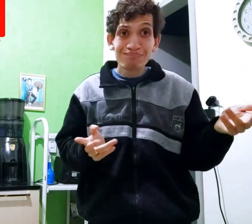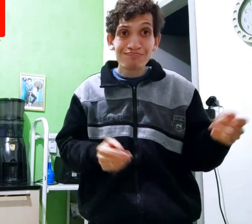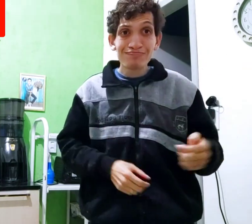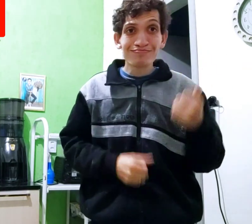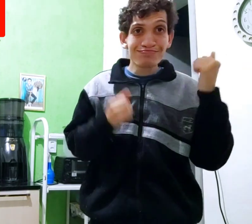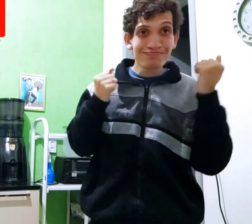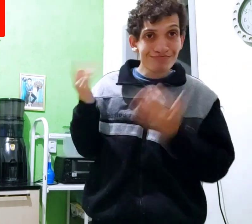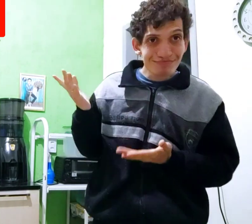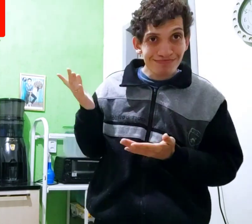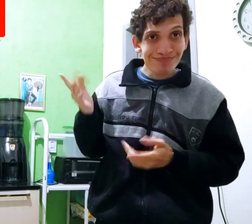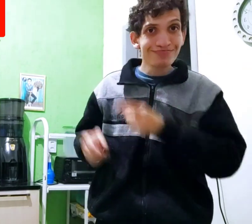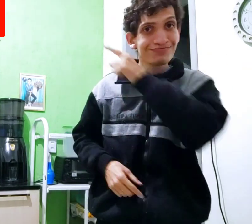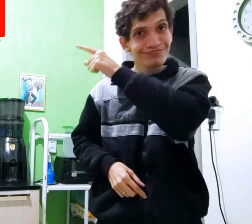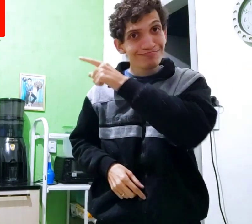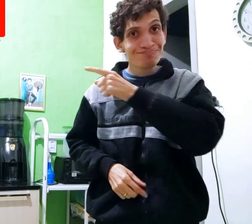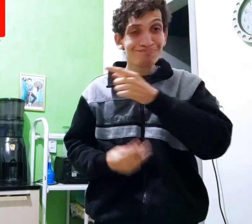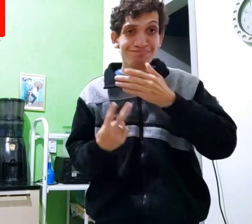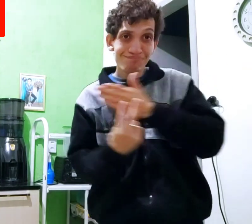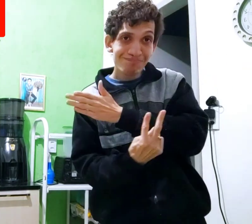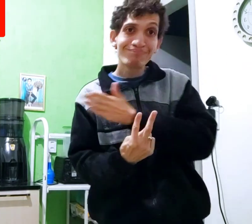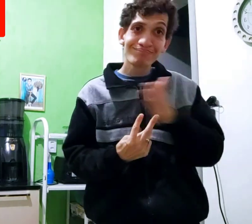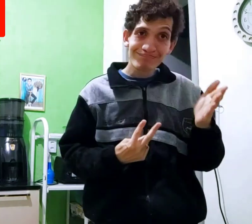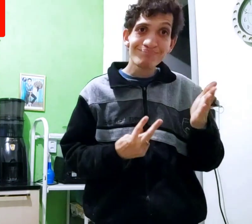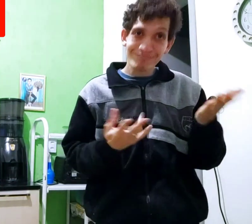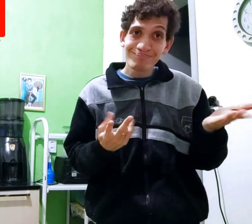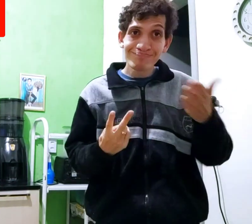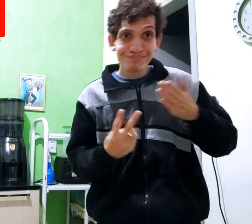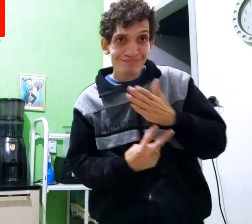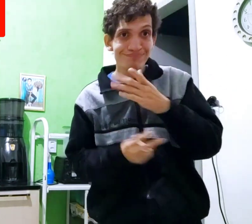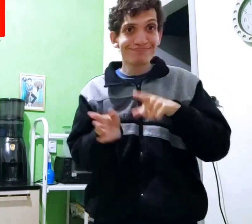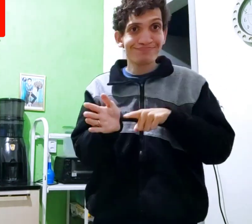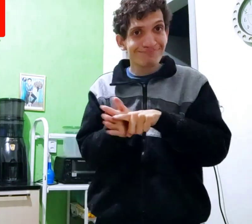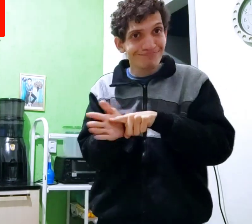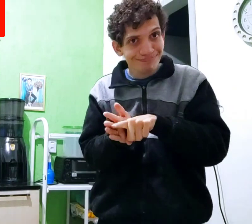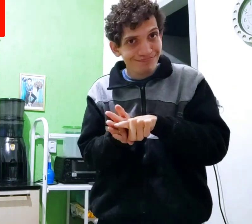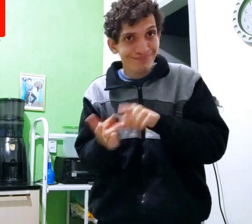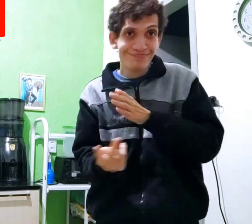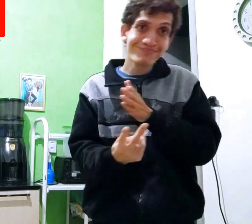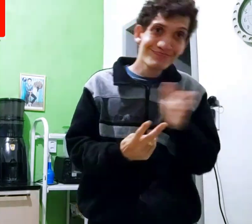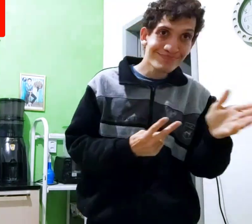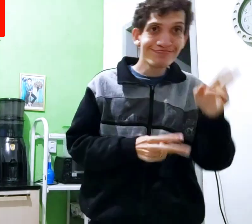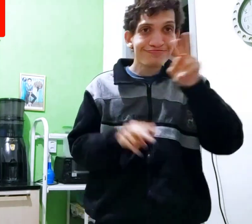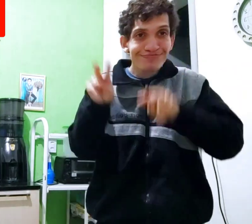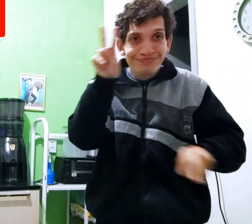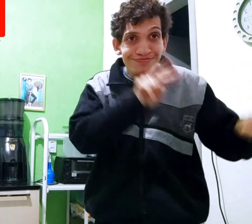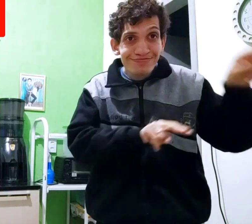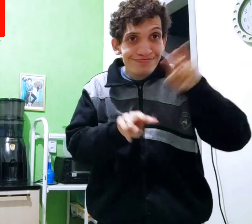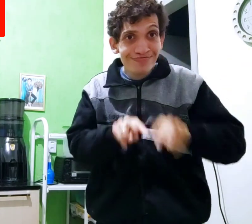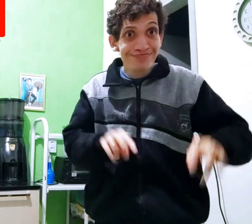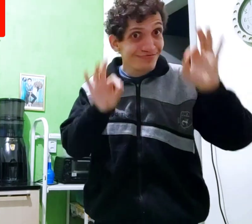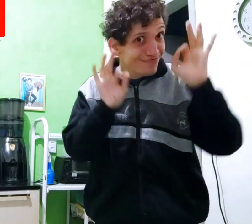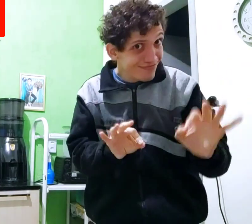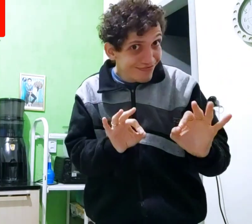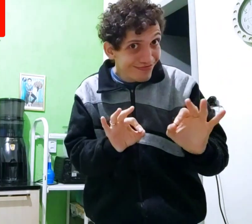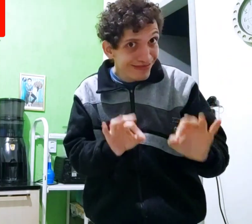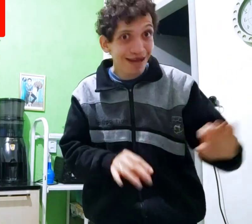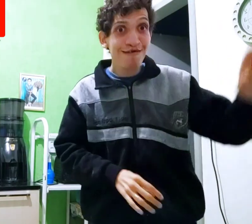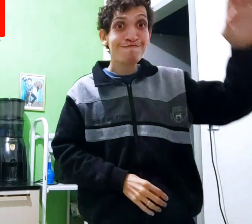examinando aí, só o lado então, duas possibilidades primeira de pesquisar e segunda de avaliar né?